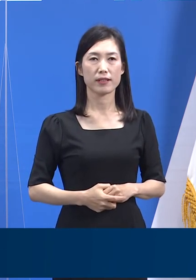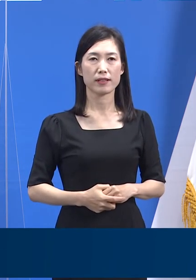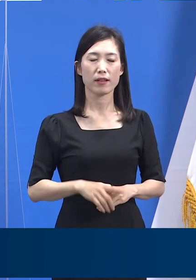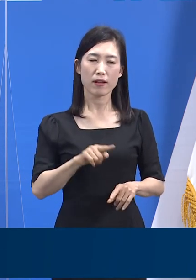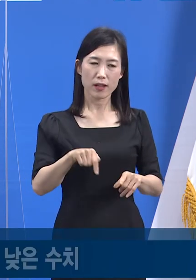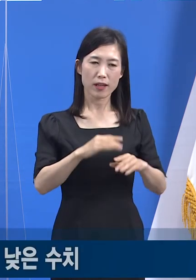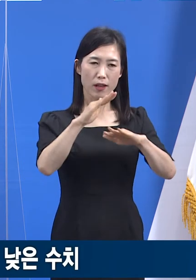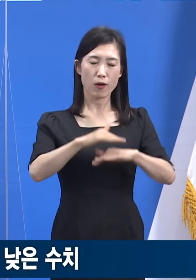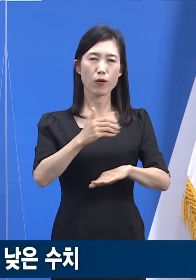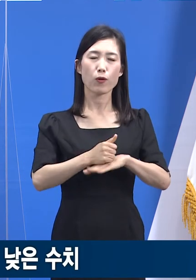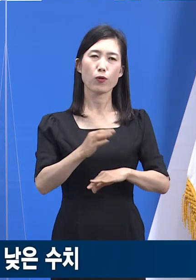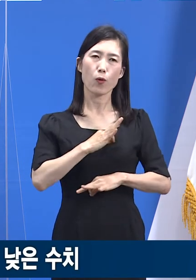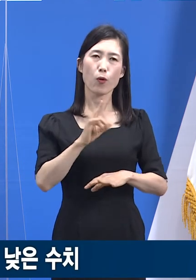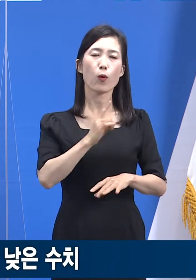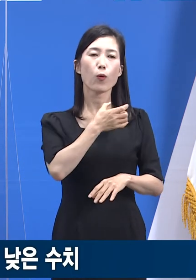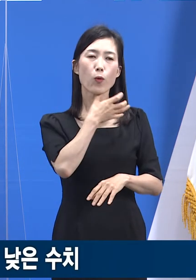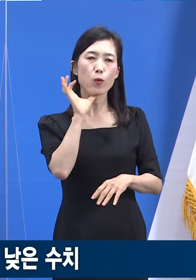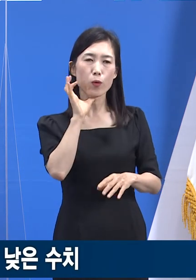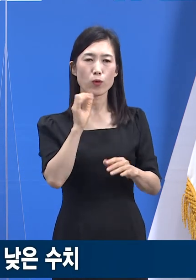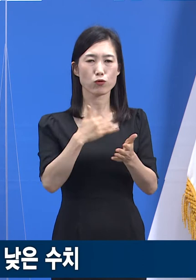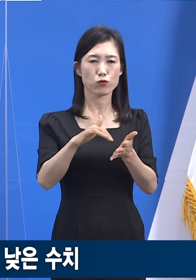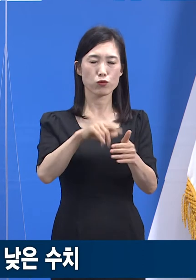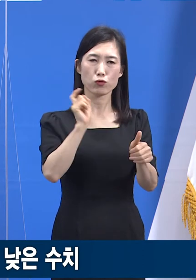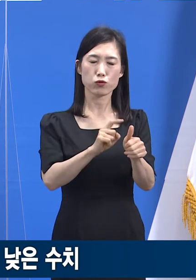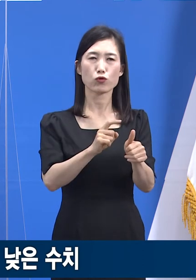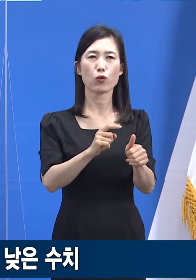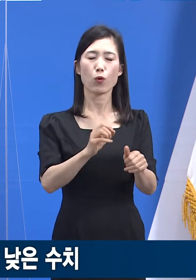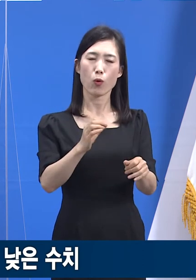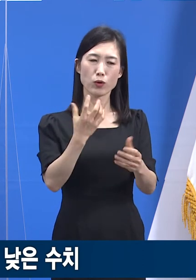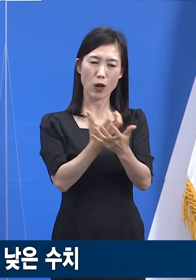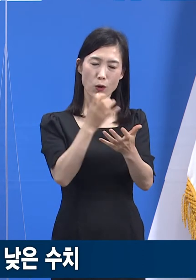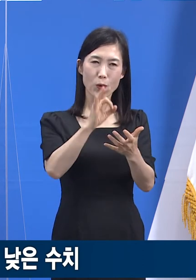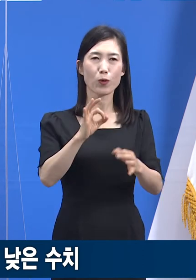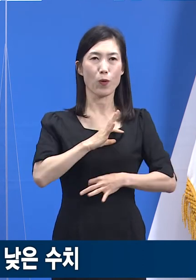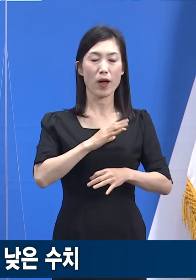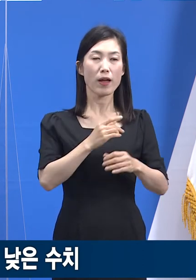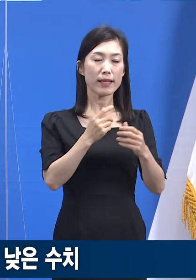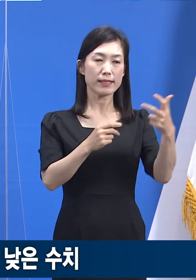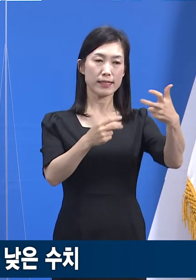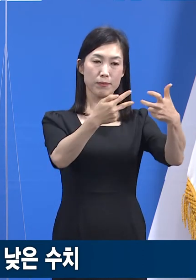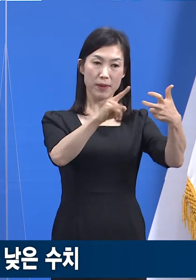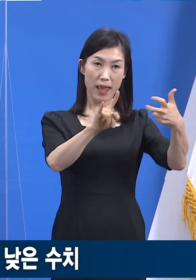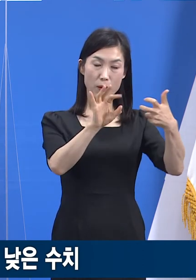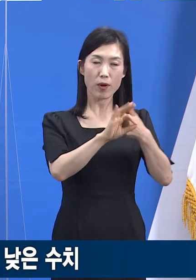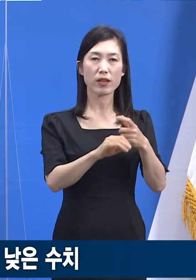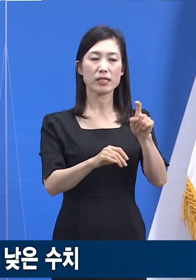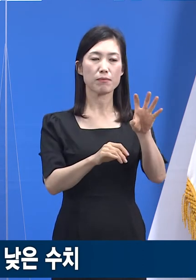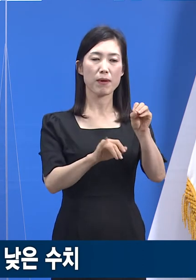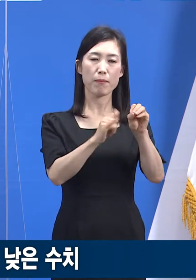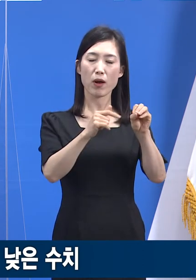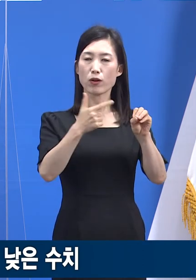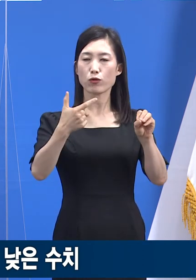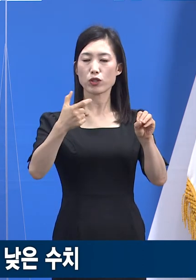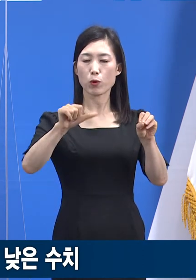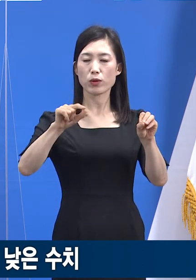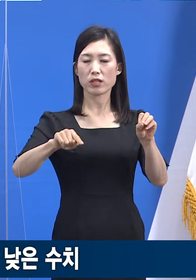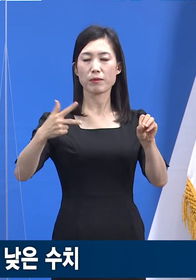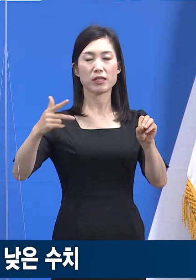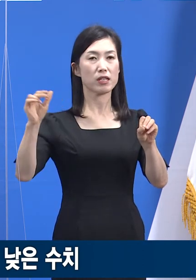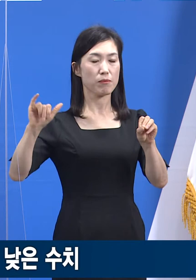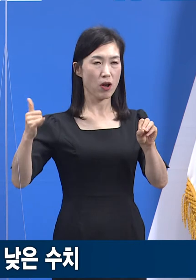놀라운 결과는 고령층의 자료입니다. 같은 기간 70대는 인구 10만 명당 65.7명